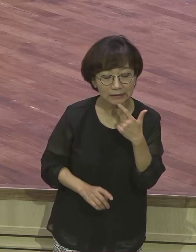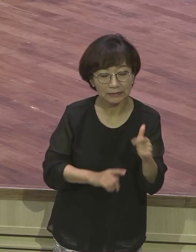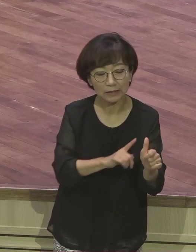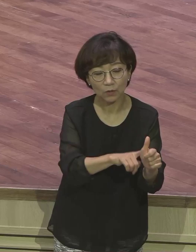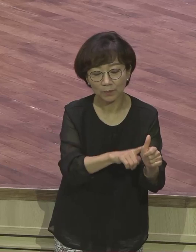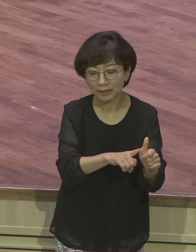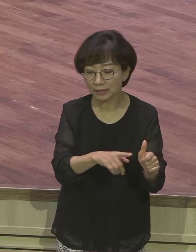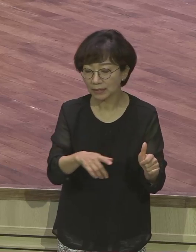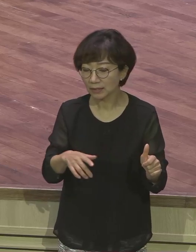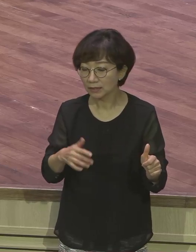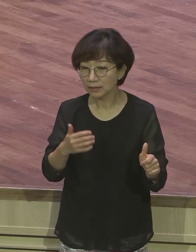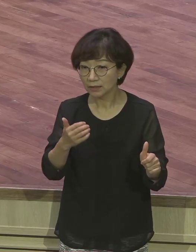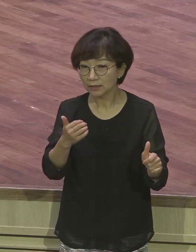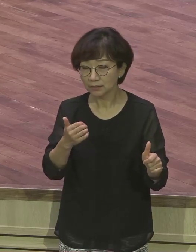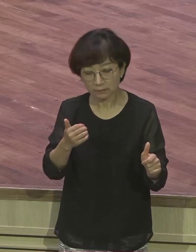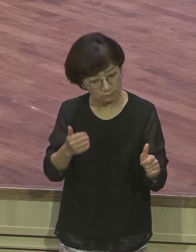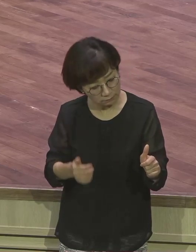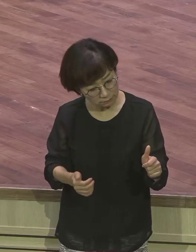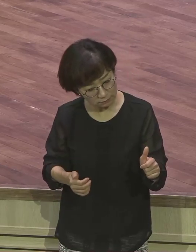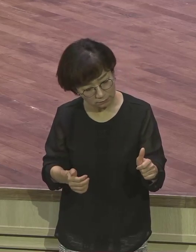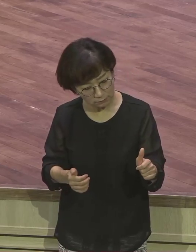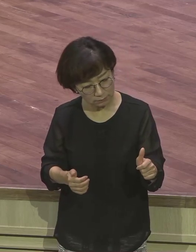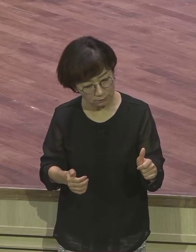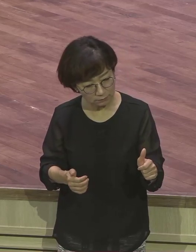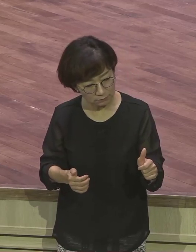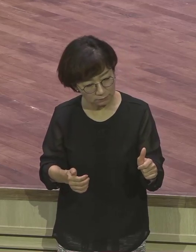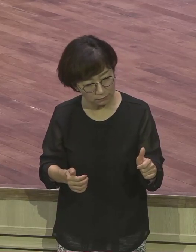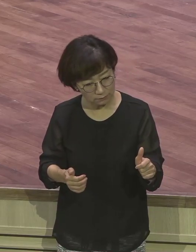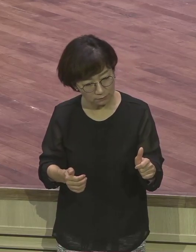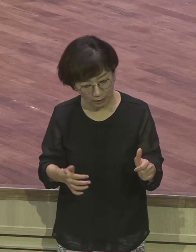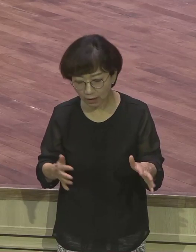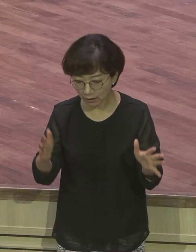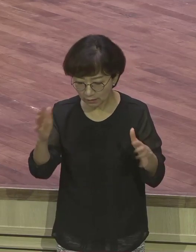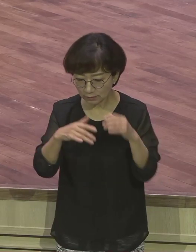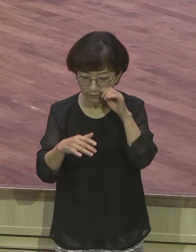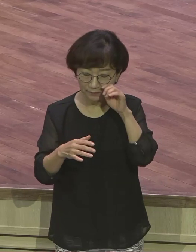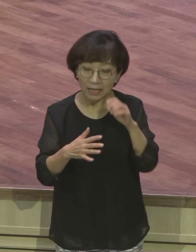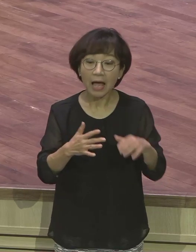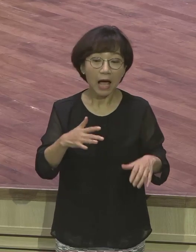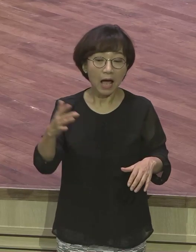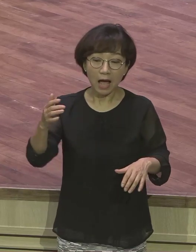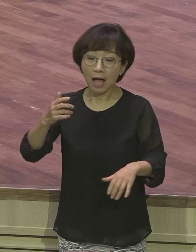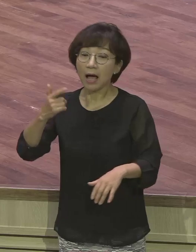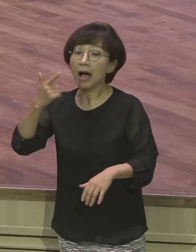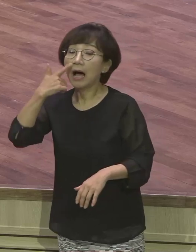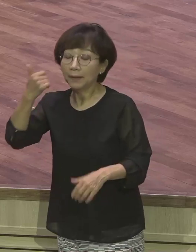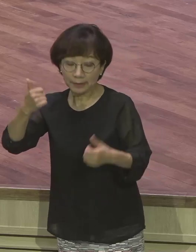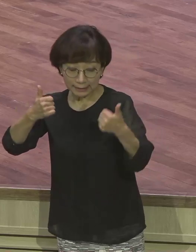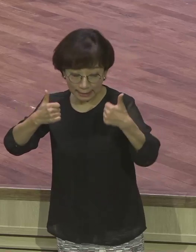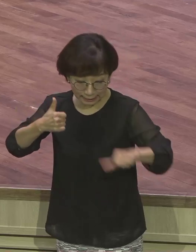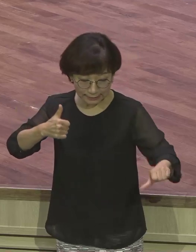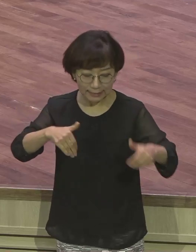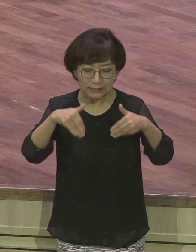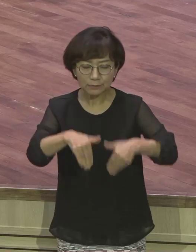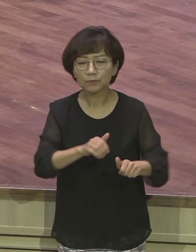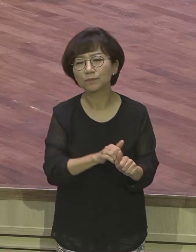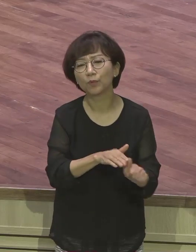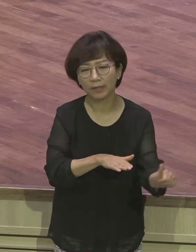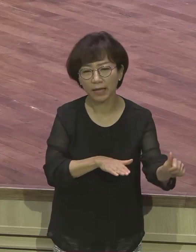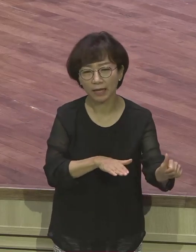형들의 안부를 물어보고 어떻게 잘하고 있는지 보고 오라고 심부름을 보냈습니다. 그런데